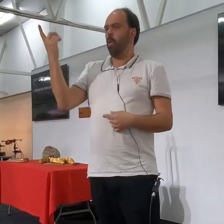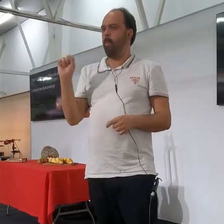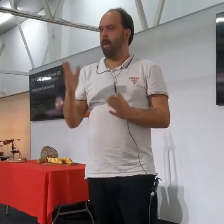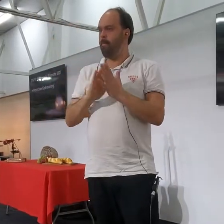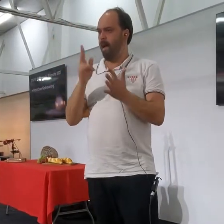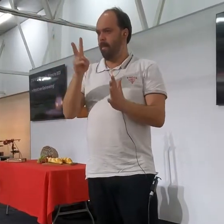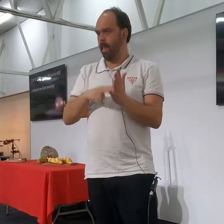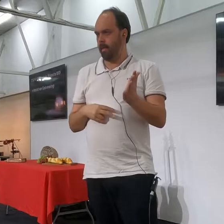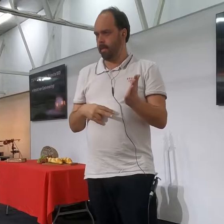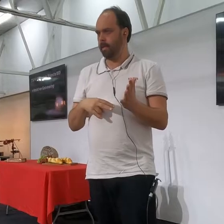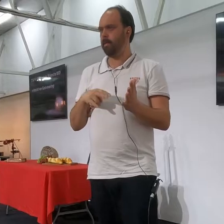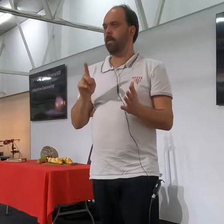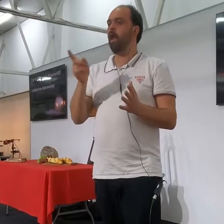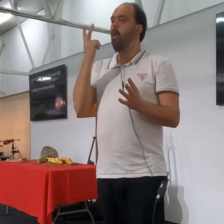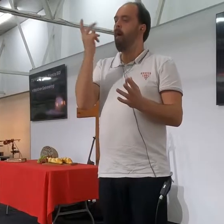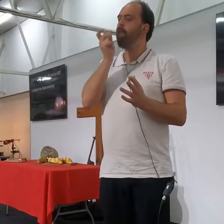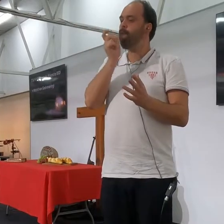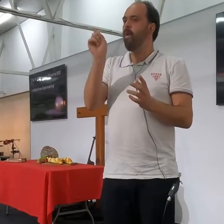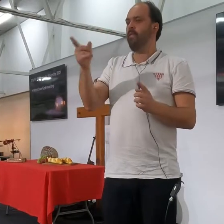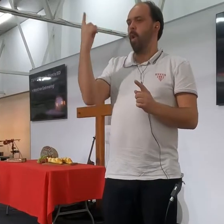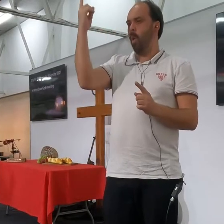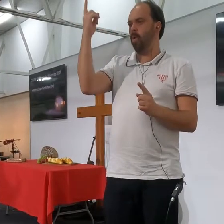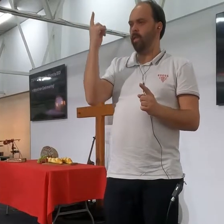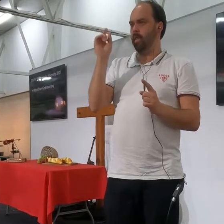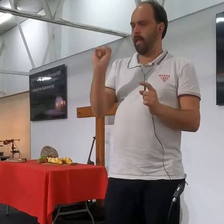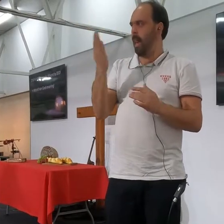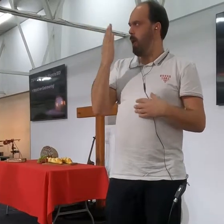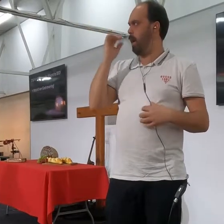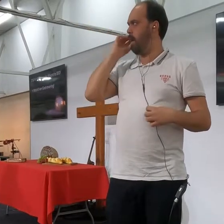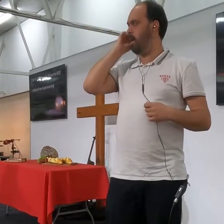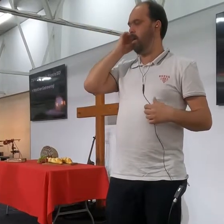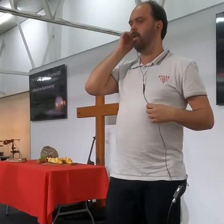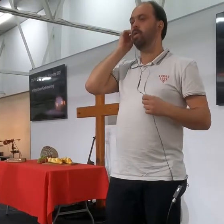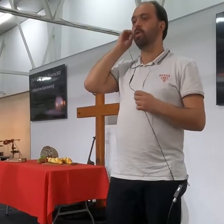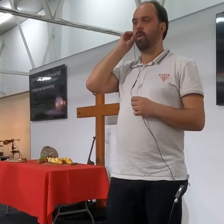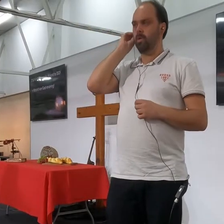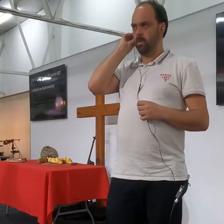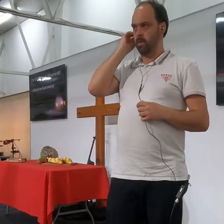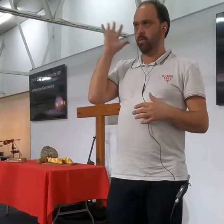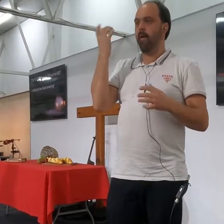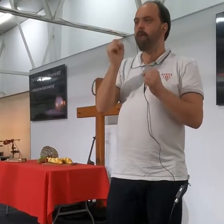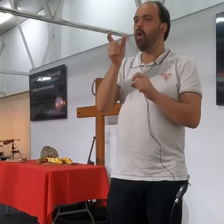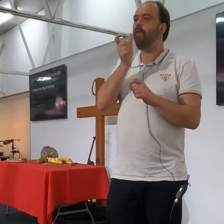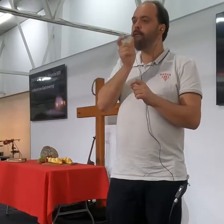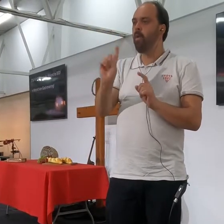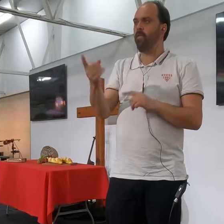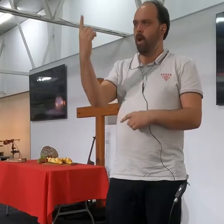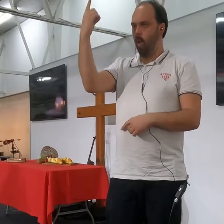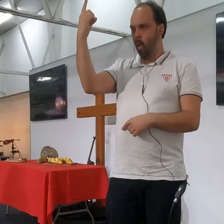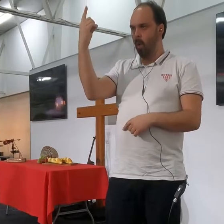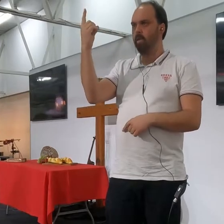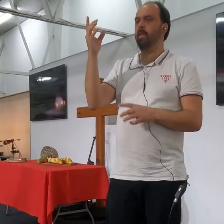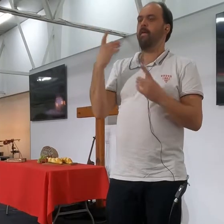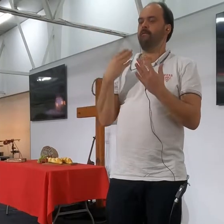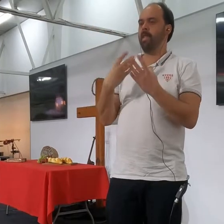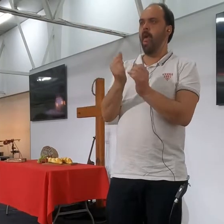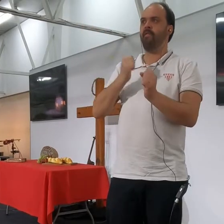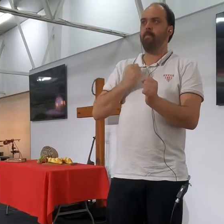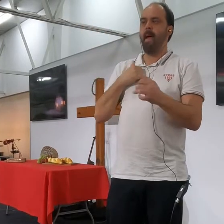a woord van God ervaring, so word, die woord van die Heere, a woord van my, a woord van God, nou, kan, dit breng ons by die laatste hee,